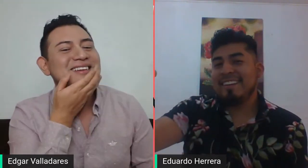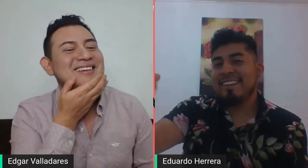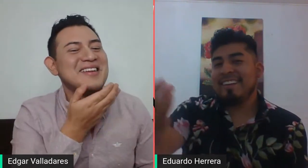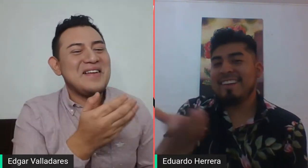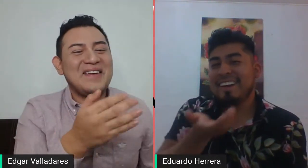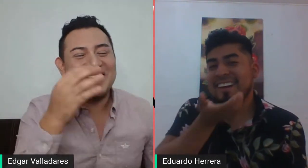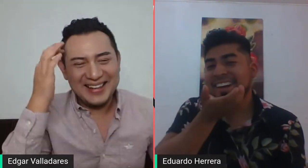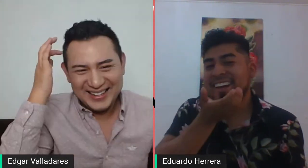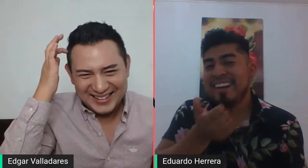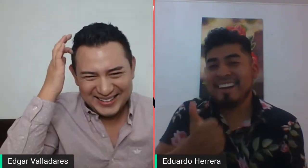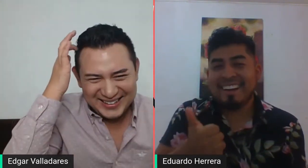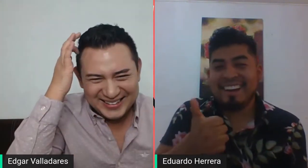Muy bien.